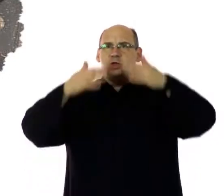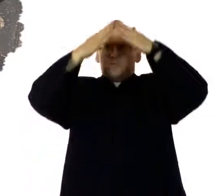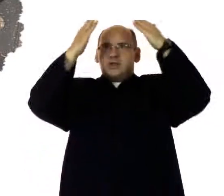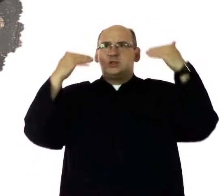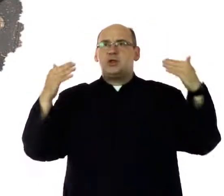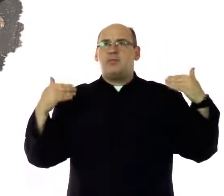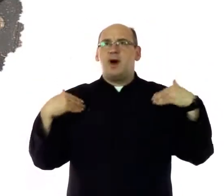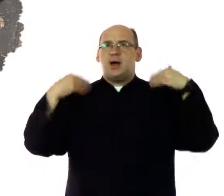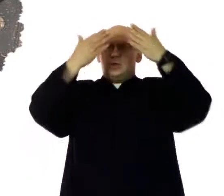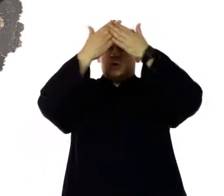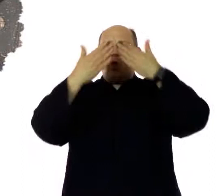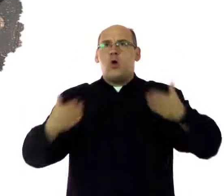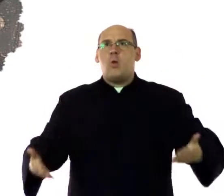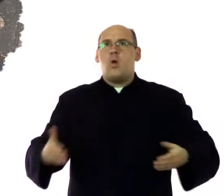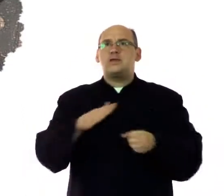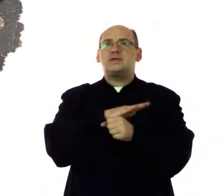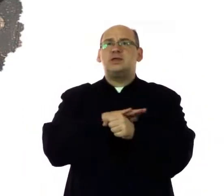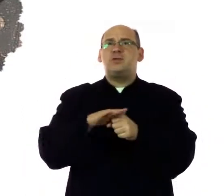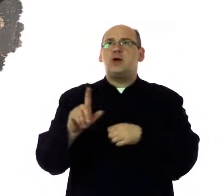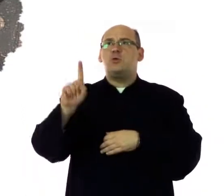Zdrowaś Mario,